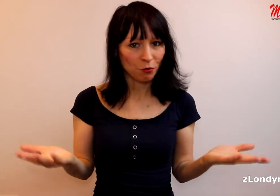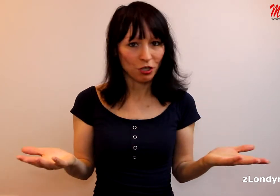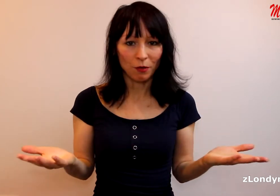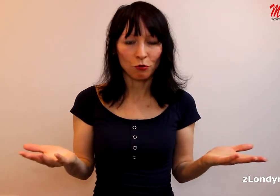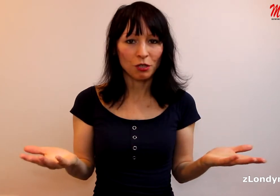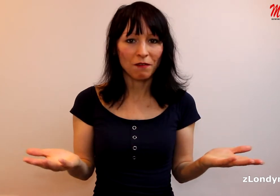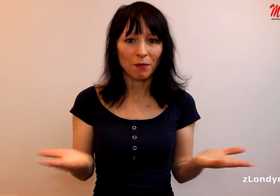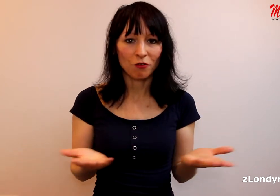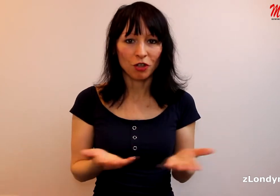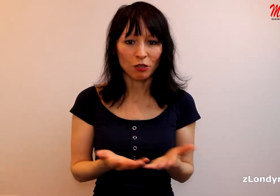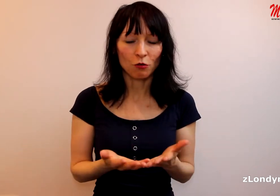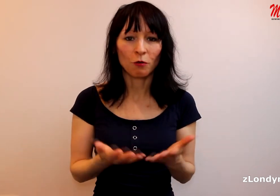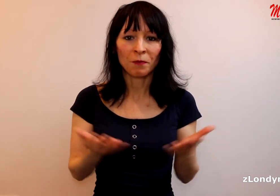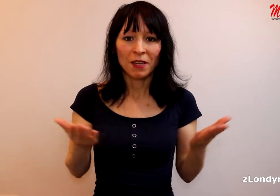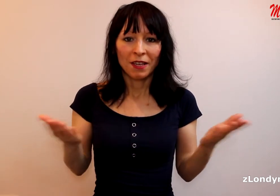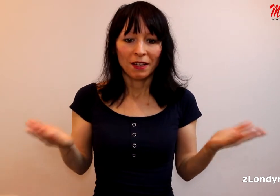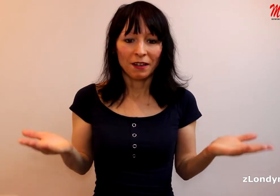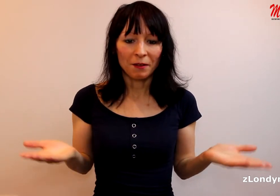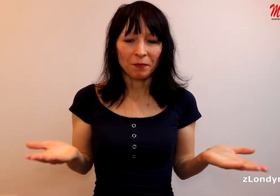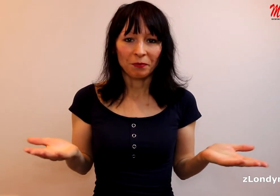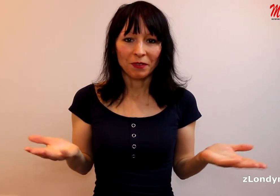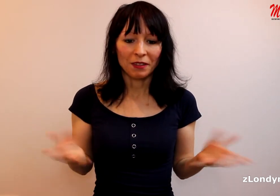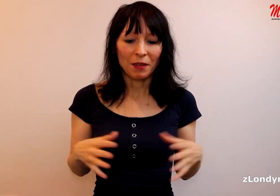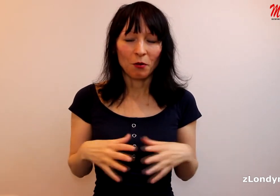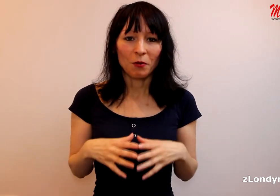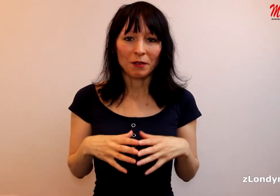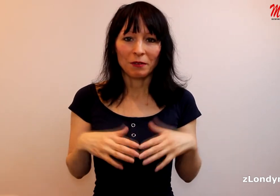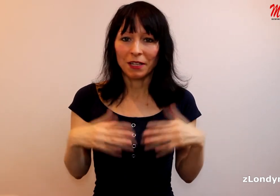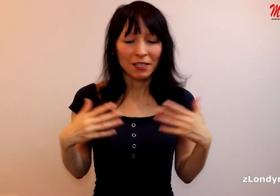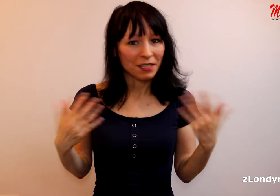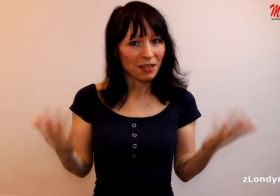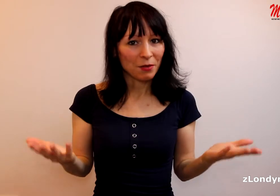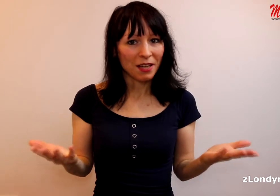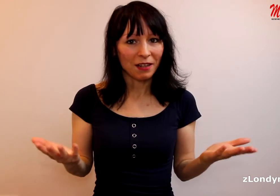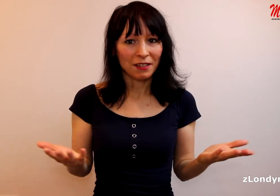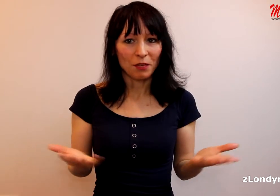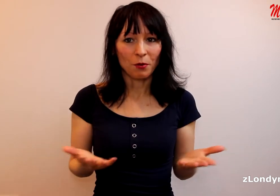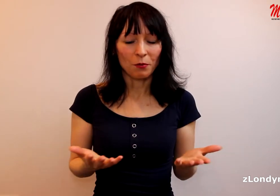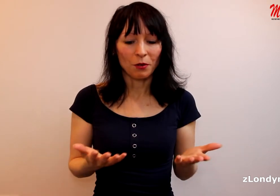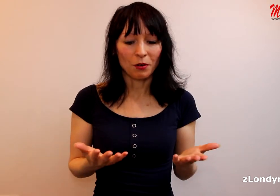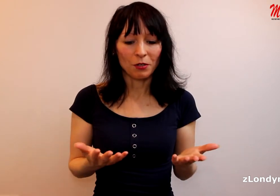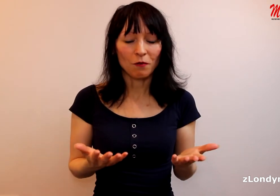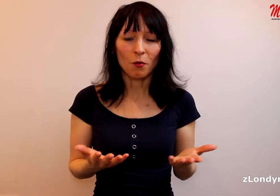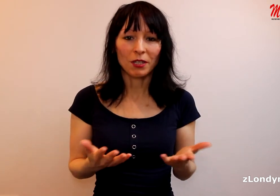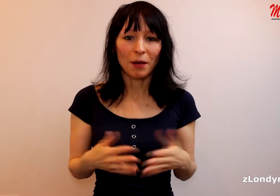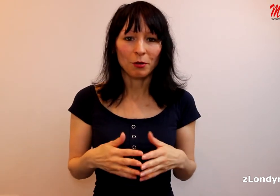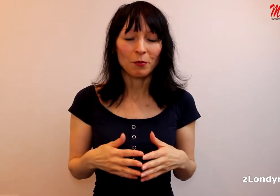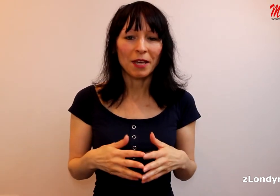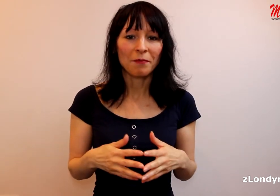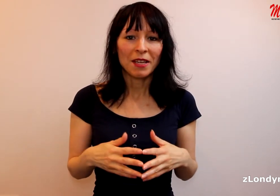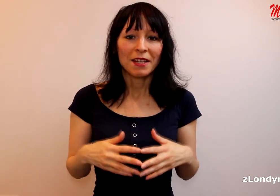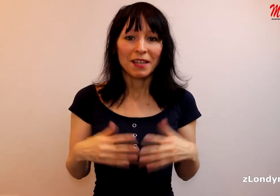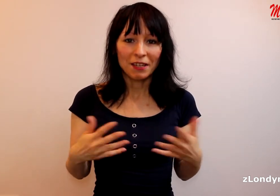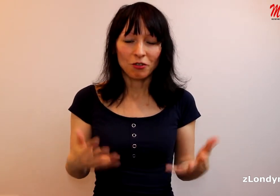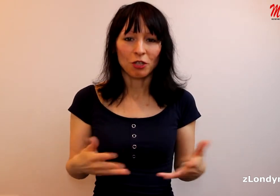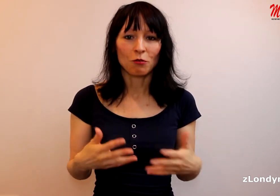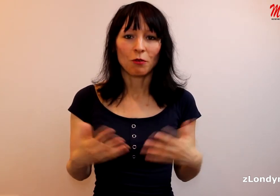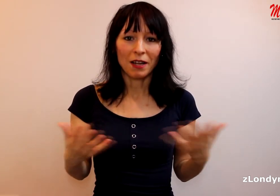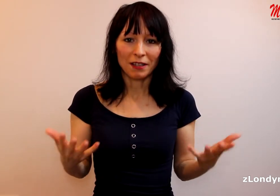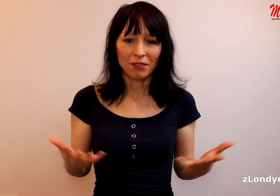možnými ústavami v Česku nebo i listinami základních svobod a podobně, nejen v Česku, ale i v